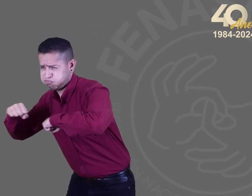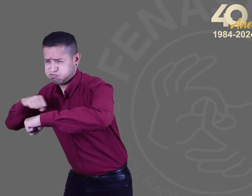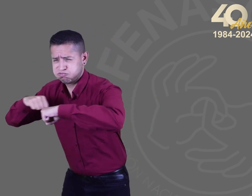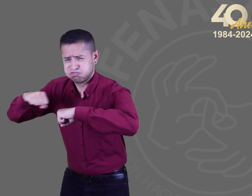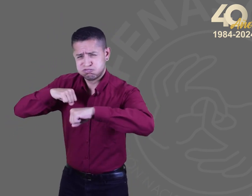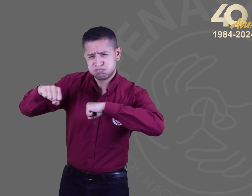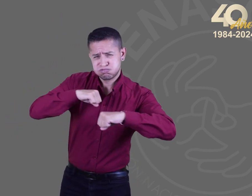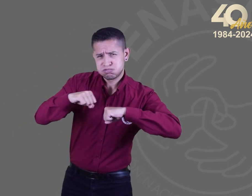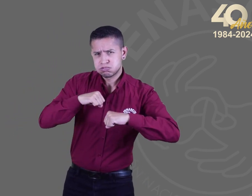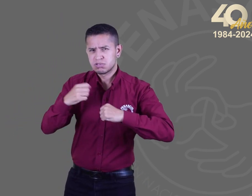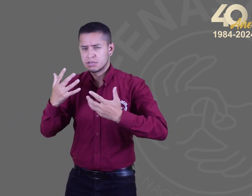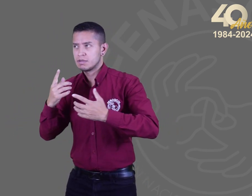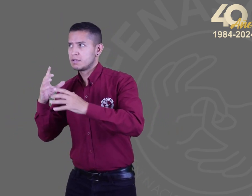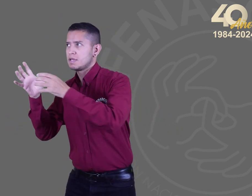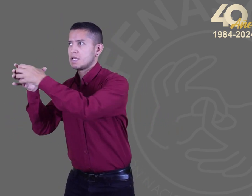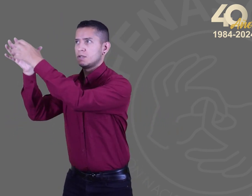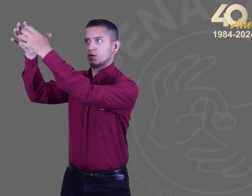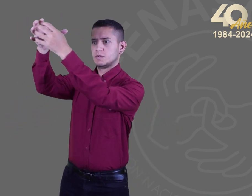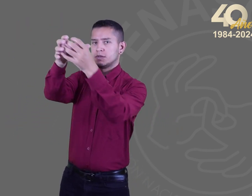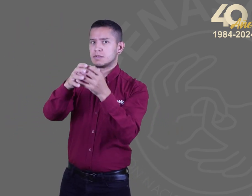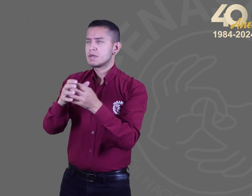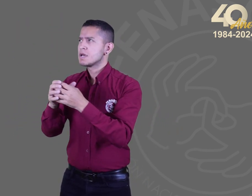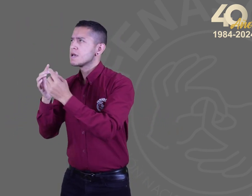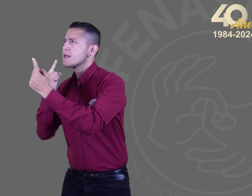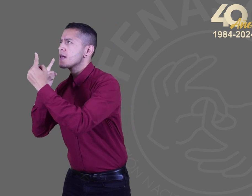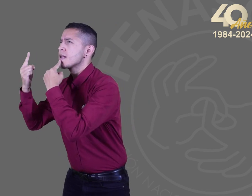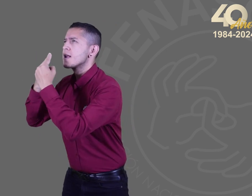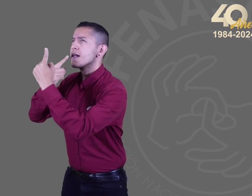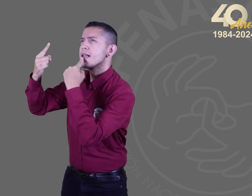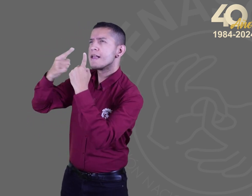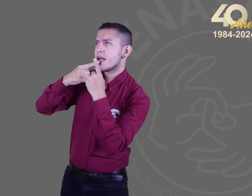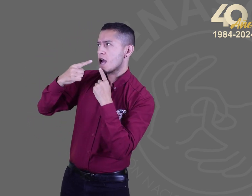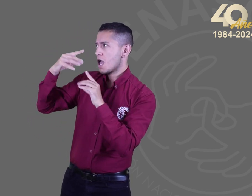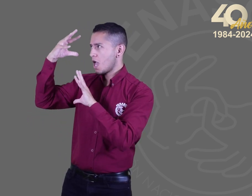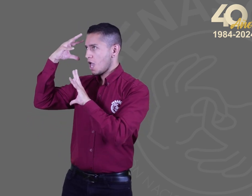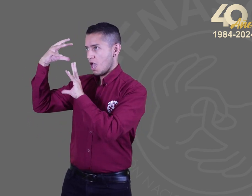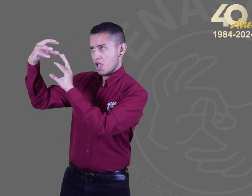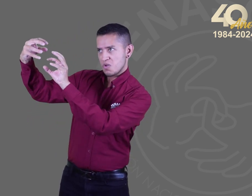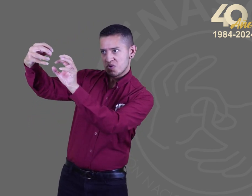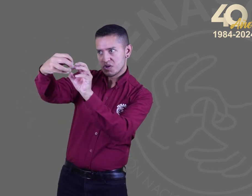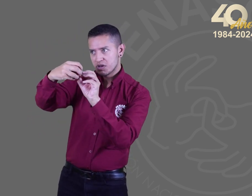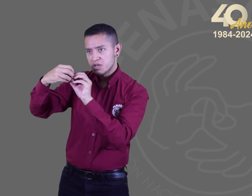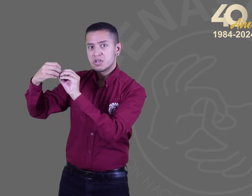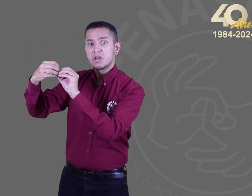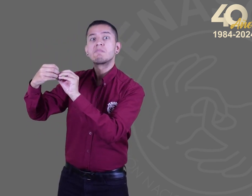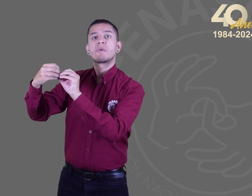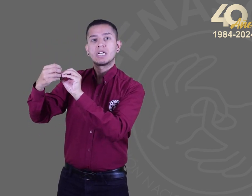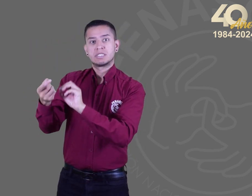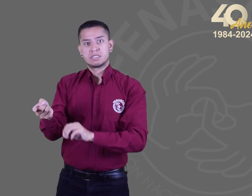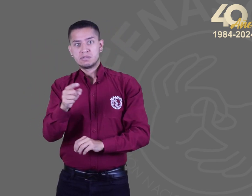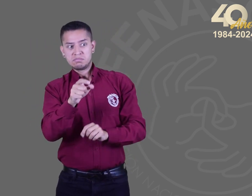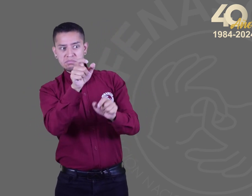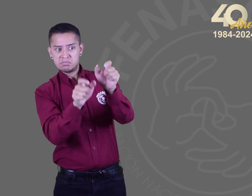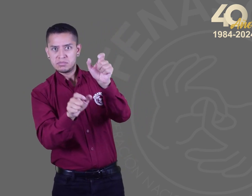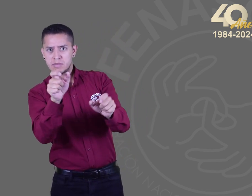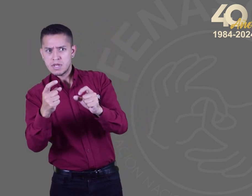seis meses. Su trabajo fue dialogar con las asociaciones y varias personas todo lo pertinente para la